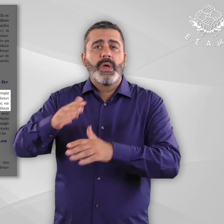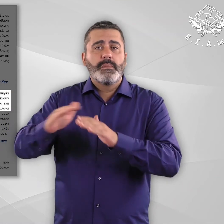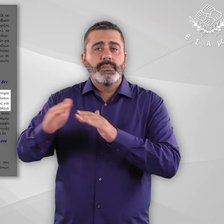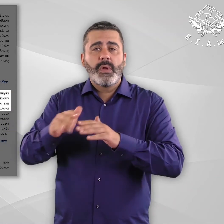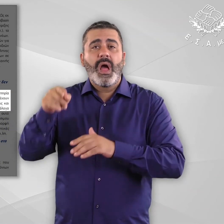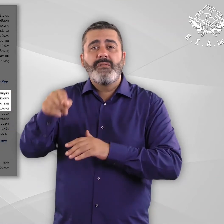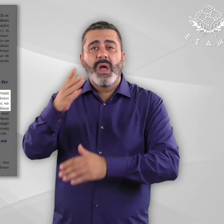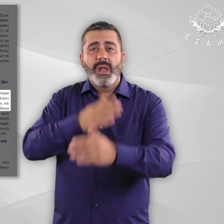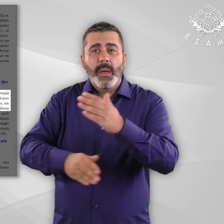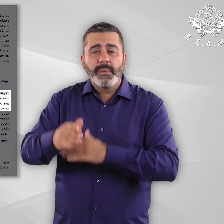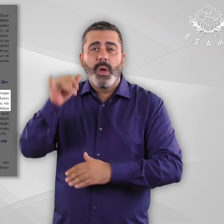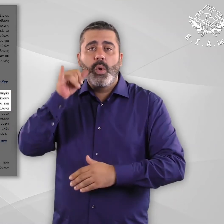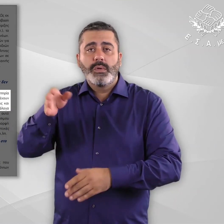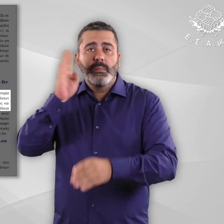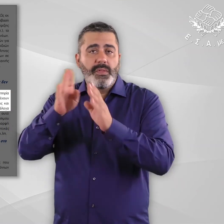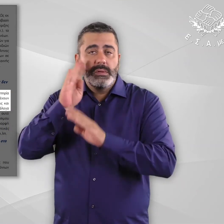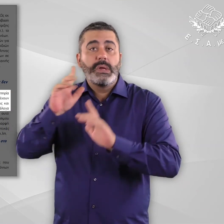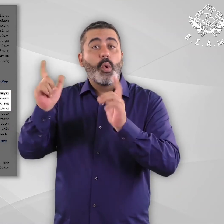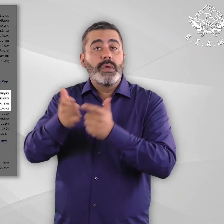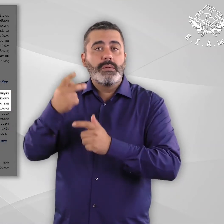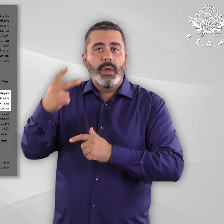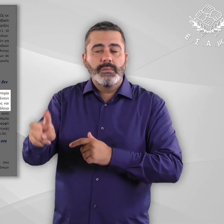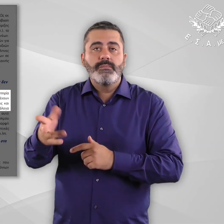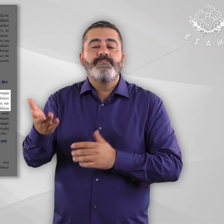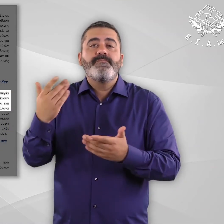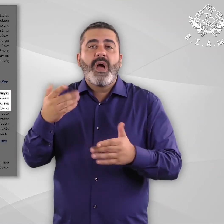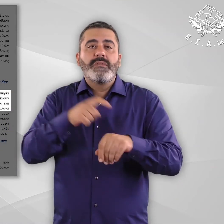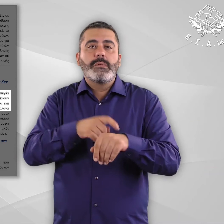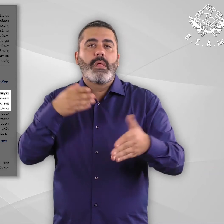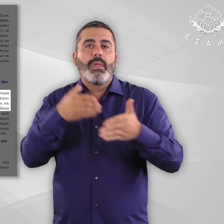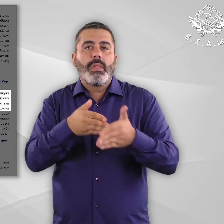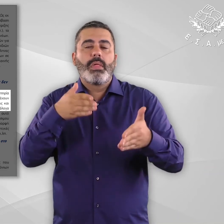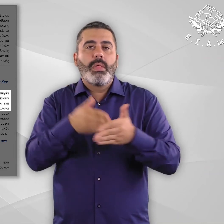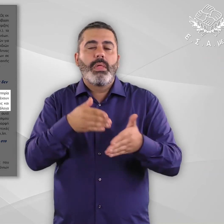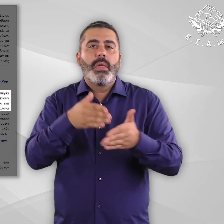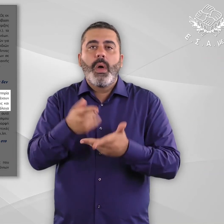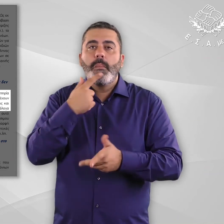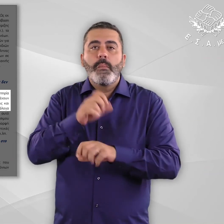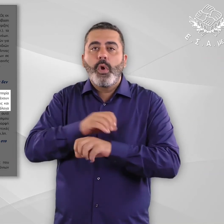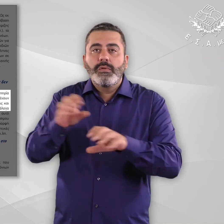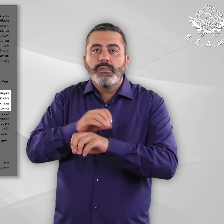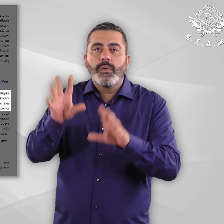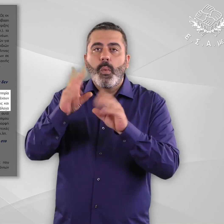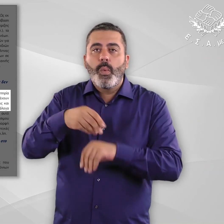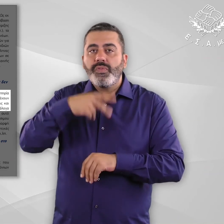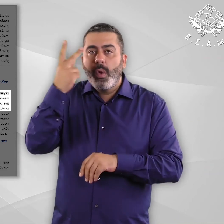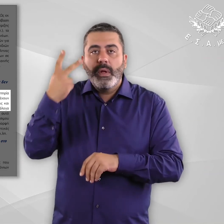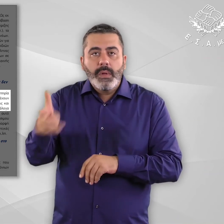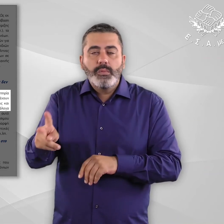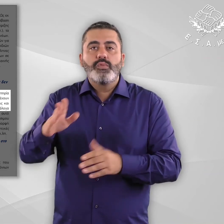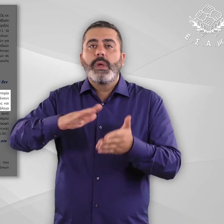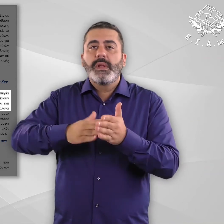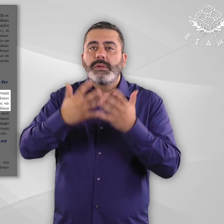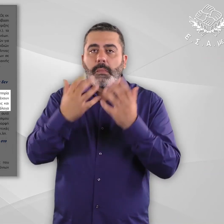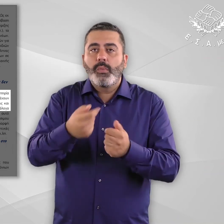αναπηρία και χρόνιες παθήσεις, καθώς και των οικογενειών τους, δεν έχουν πρόσβαση σε πληροφόρηση σχετική με τα δικαιώματά